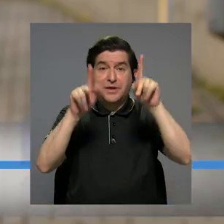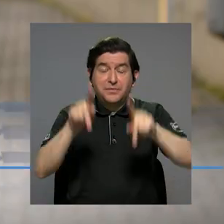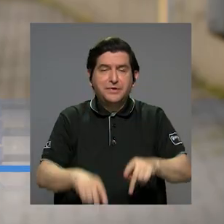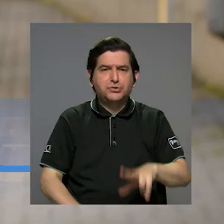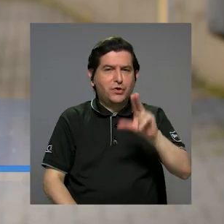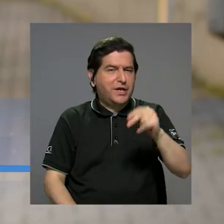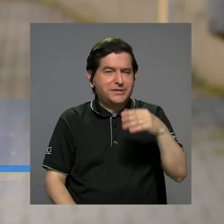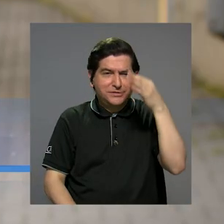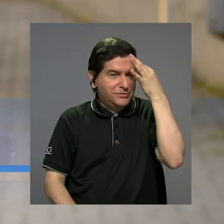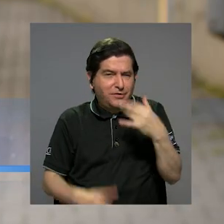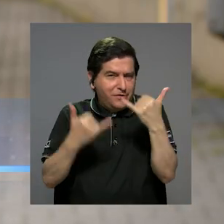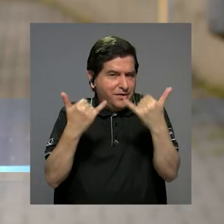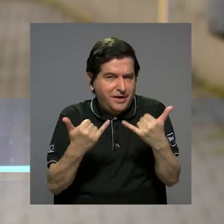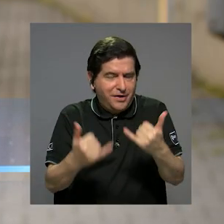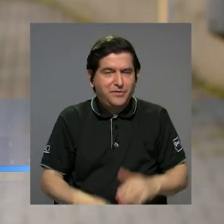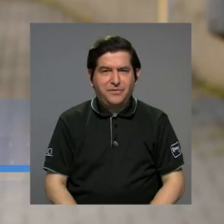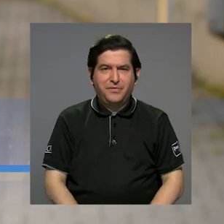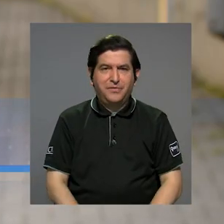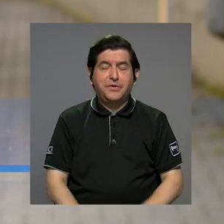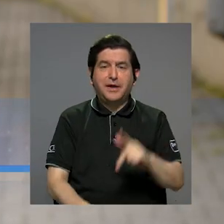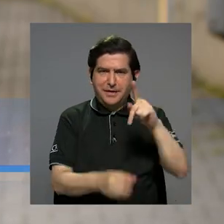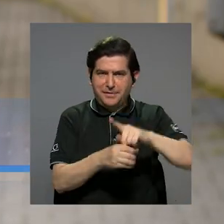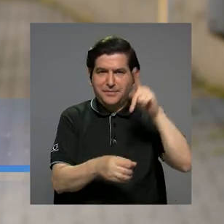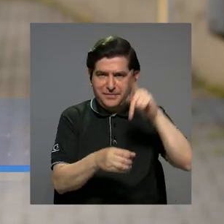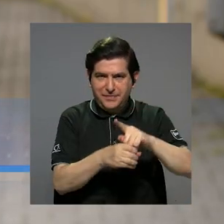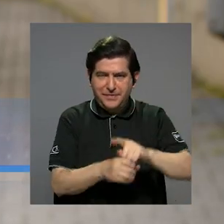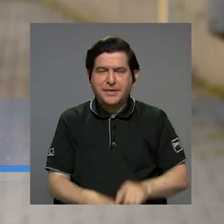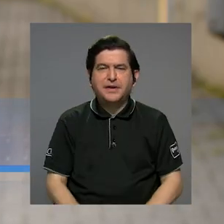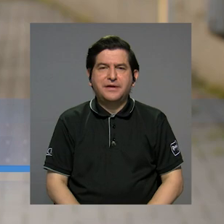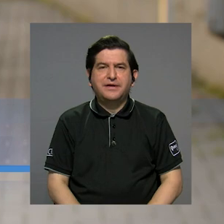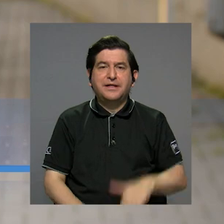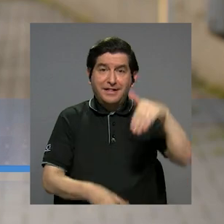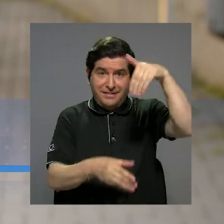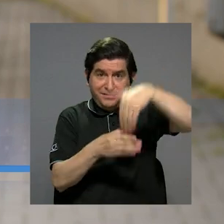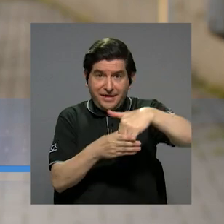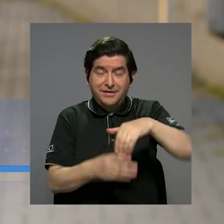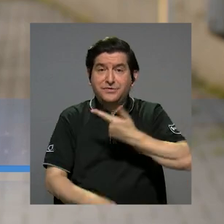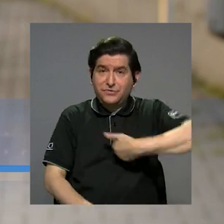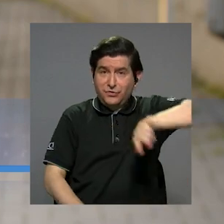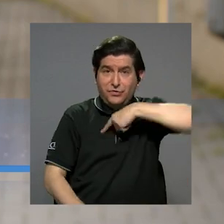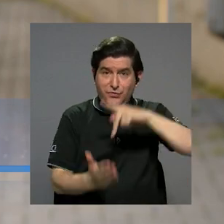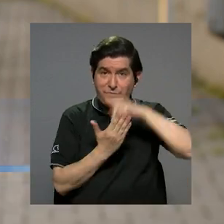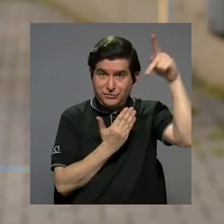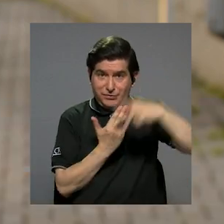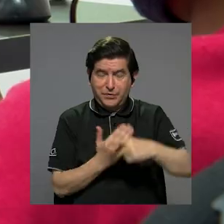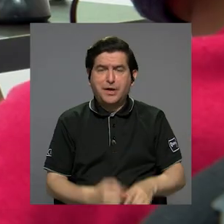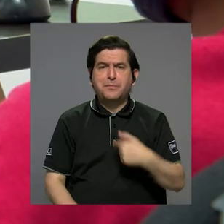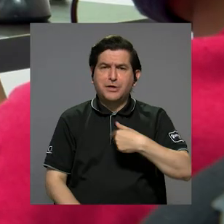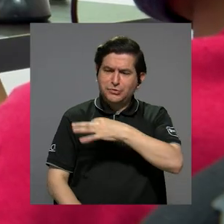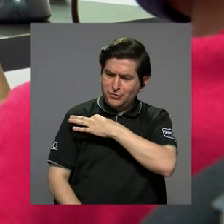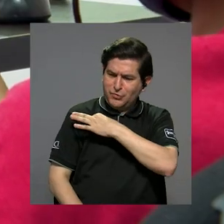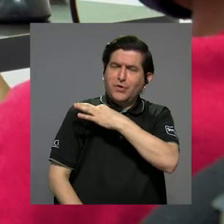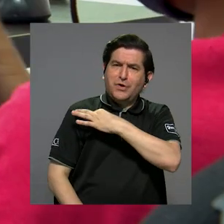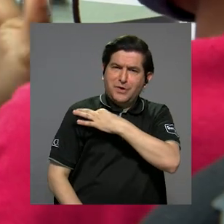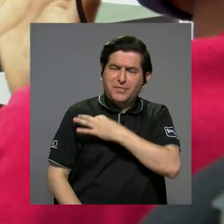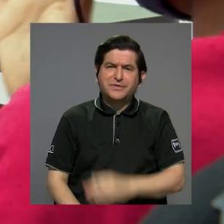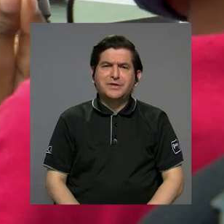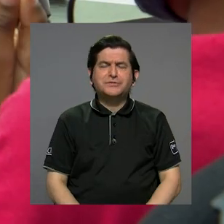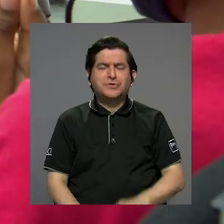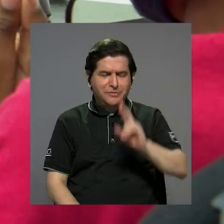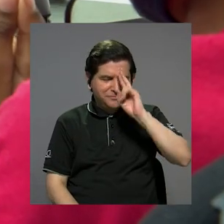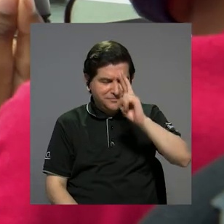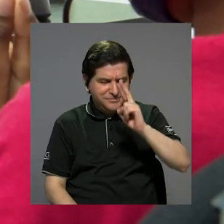aún no están convencidos o convencidas de participar o formar parte de nosotros como programa, pues les hago una invitación muy